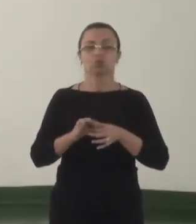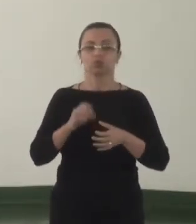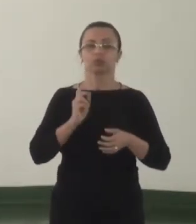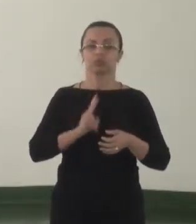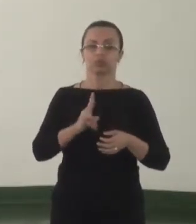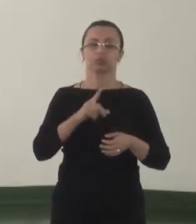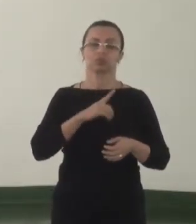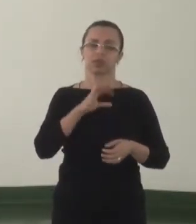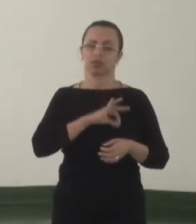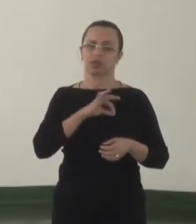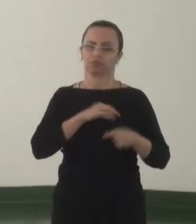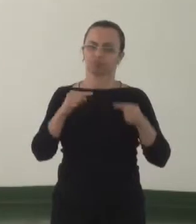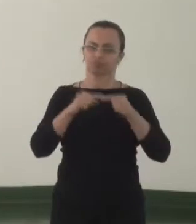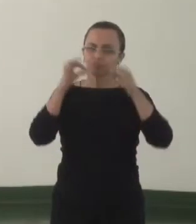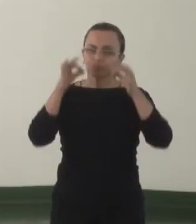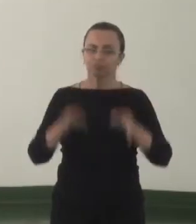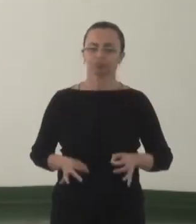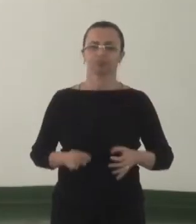compatível.